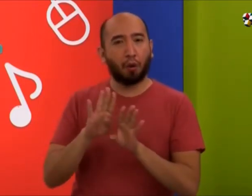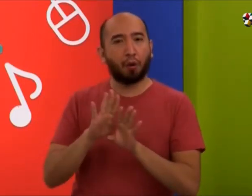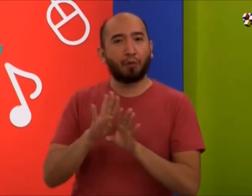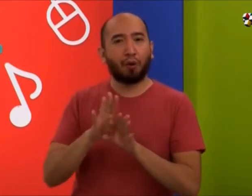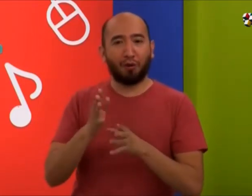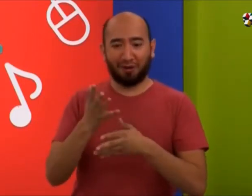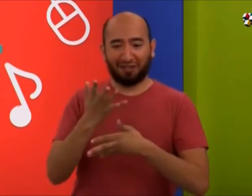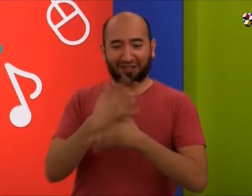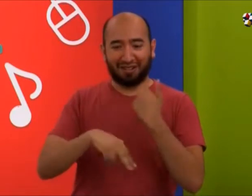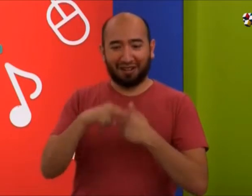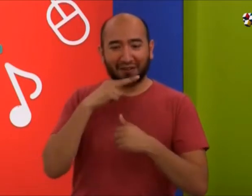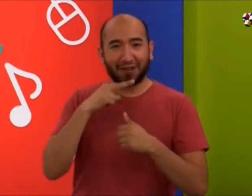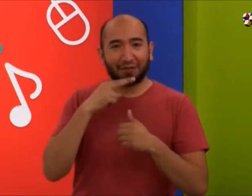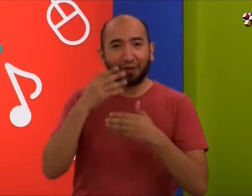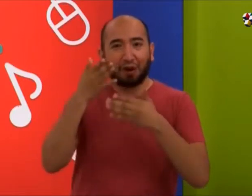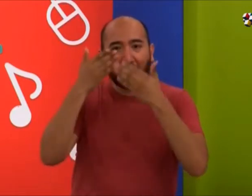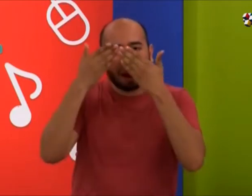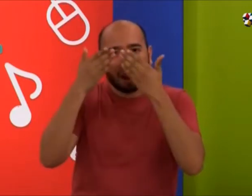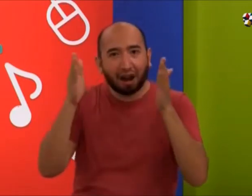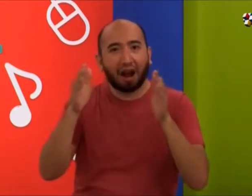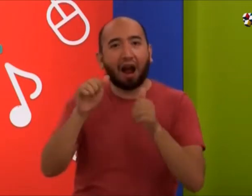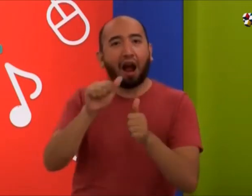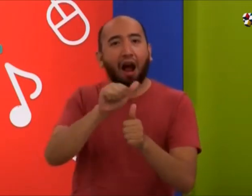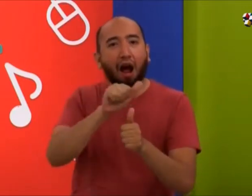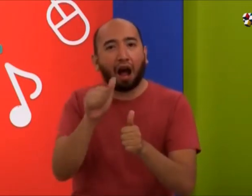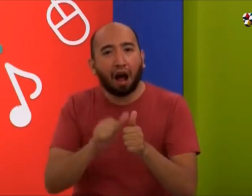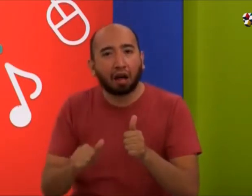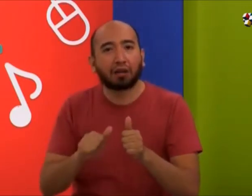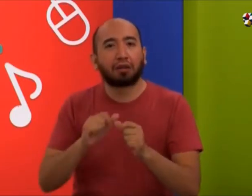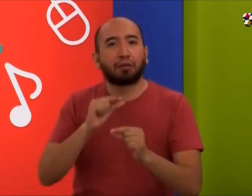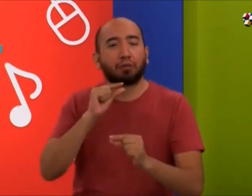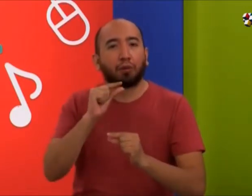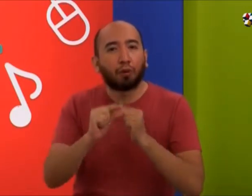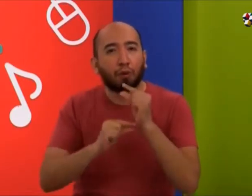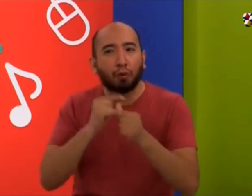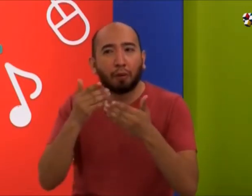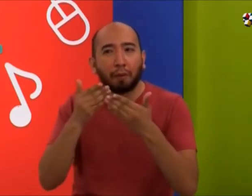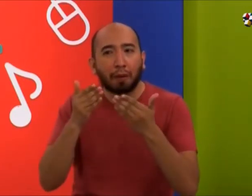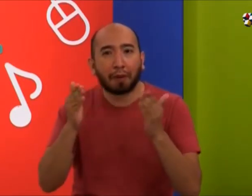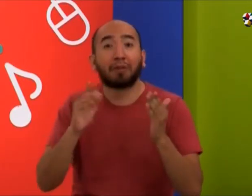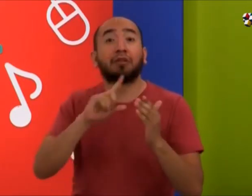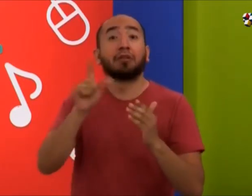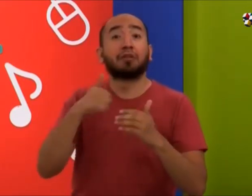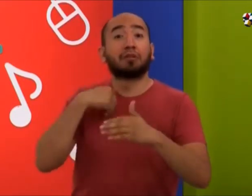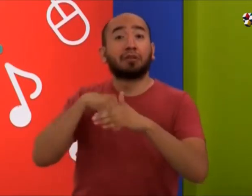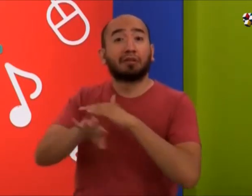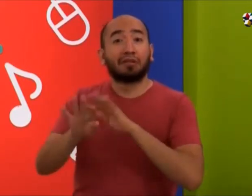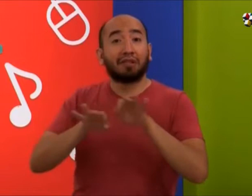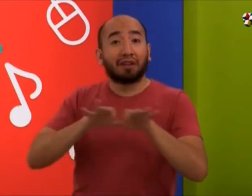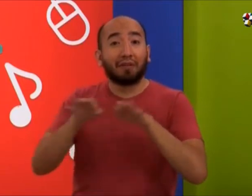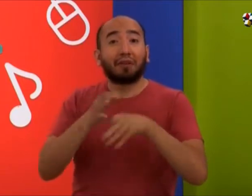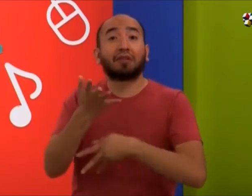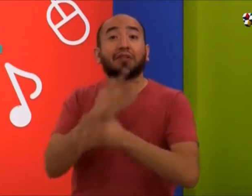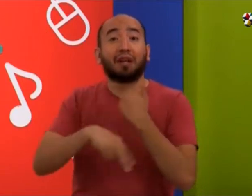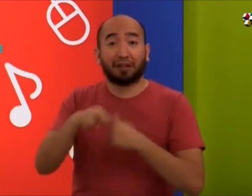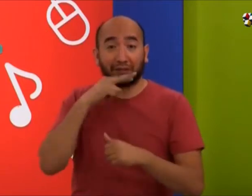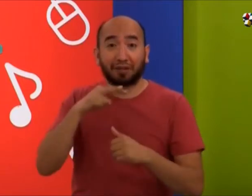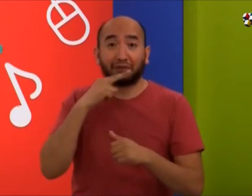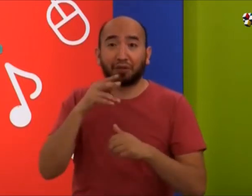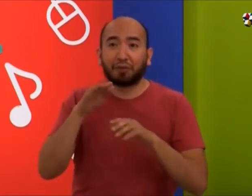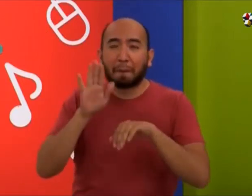aprendiendo y ya poco a poco, con Seña y Verbo, fui aprendiendo lo que es el arte. Fui abriendo mi mente.